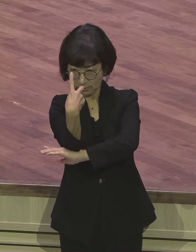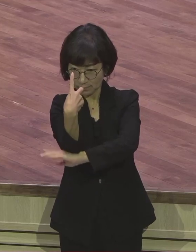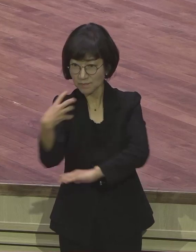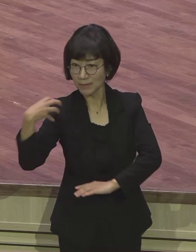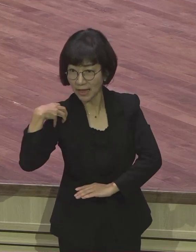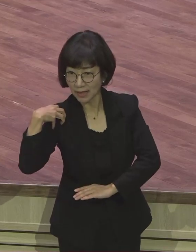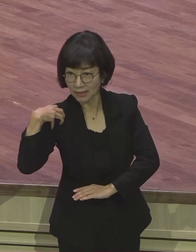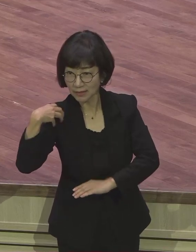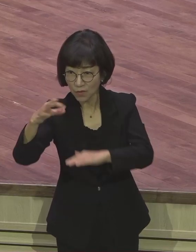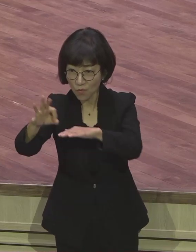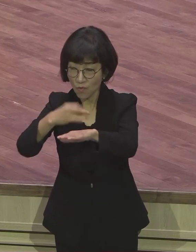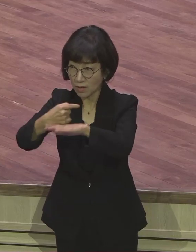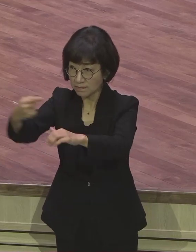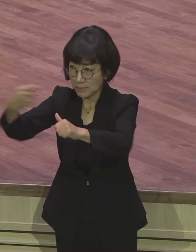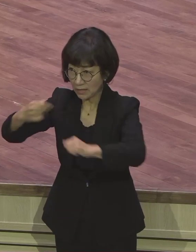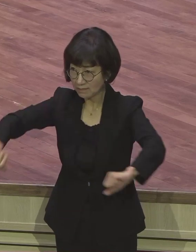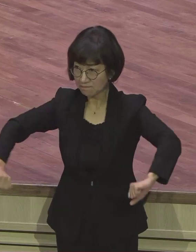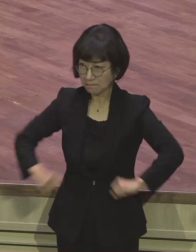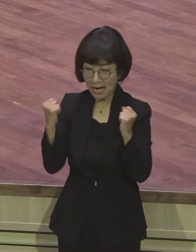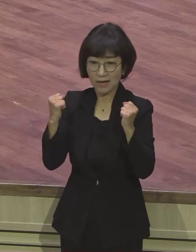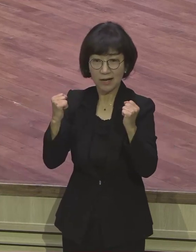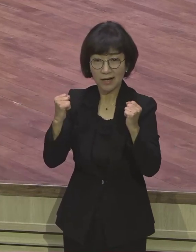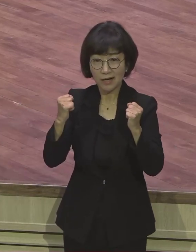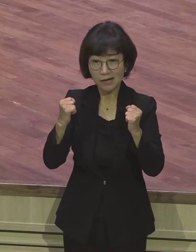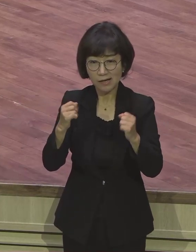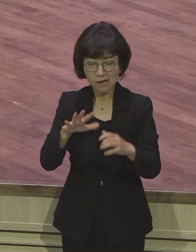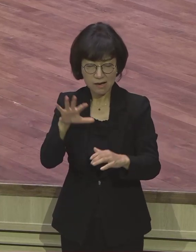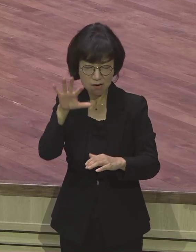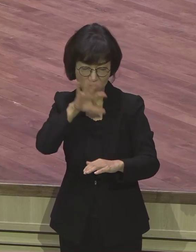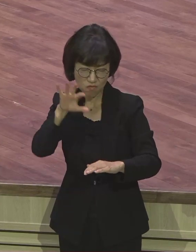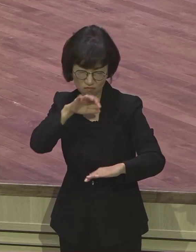아주 훈련이 잘 되어 있는 정예부대예요.